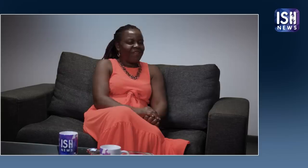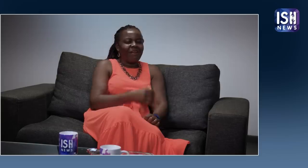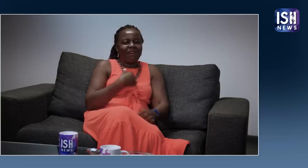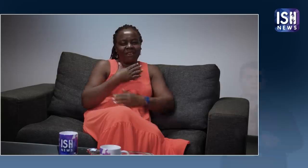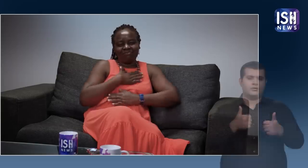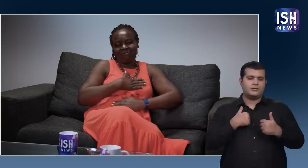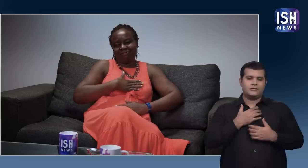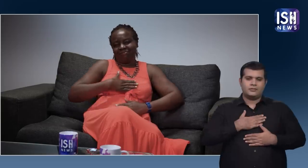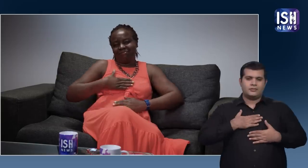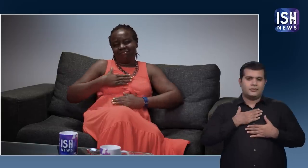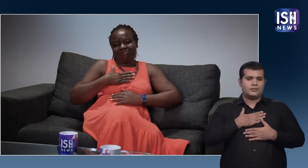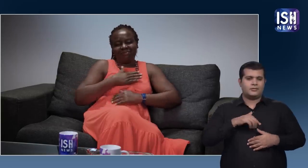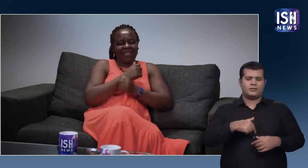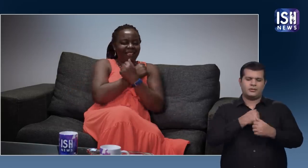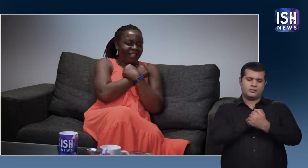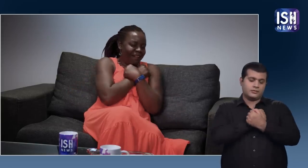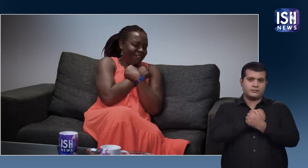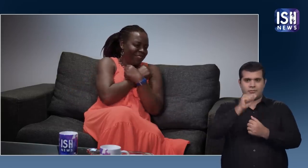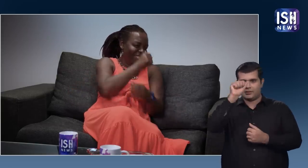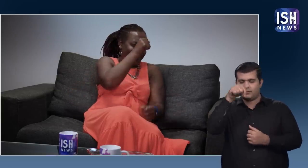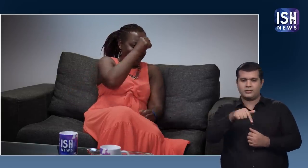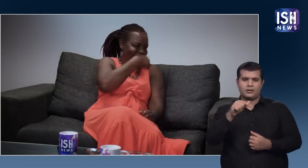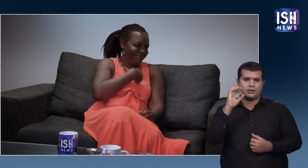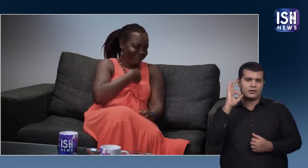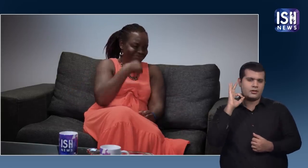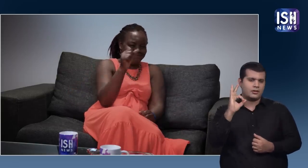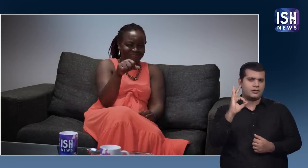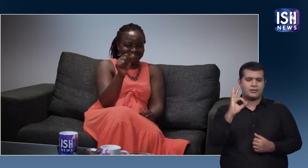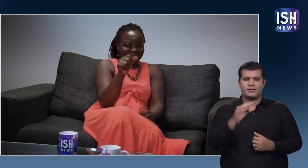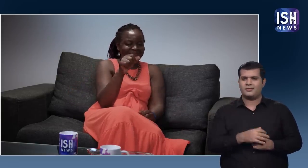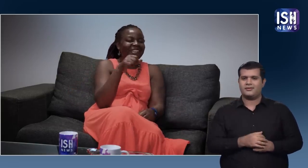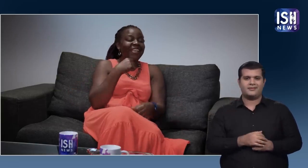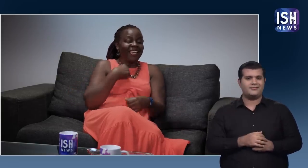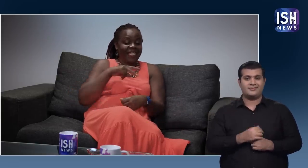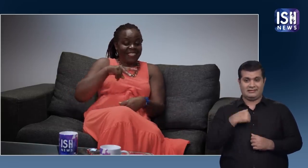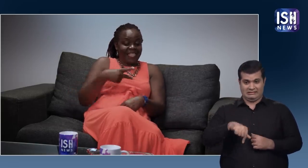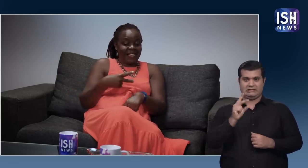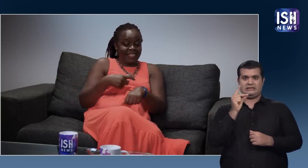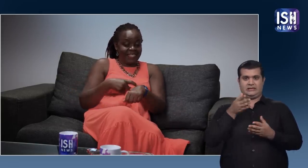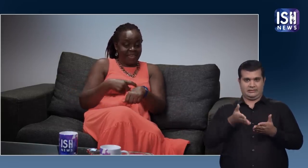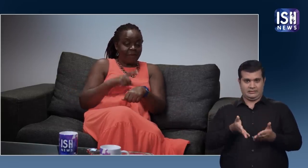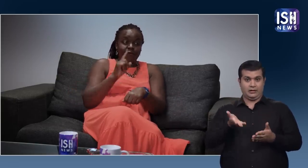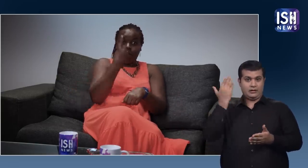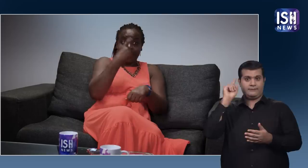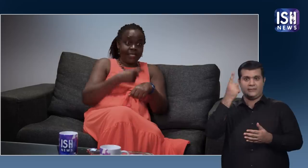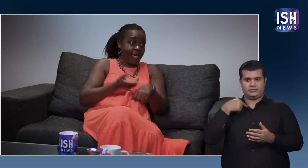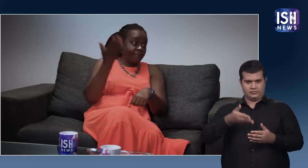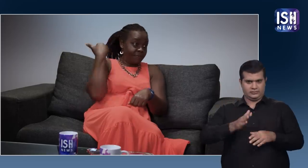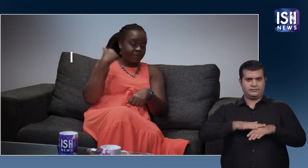मैं वास्तव में भारत का आनन्द ले रही हूँ और प्यार करती हूँ। जी हाँ, यह मेरी दूसरी यात्रा है। मैं पहले ही बार